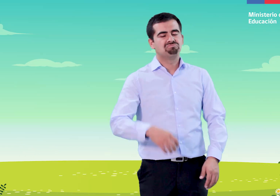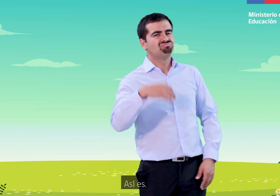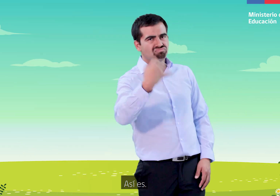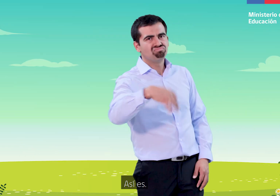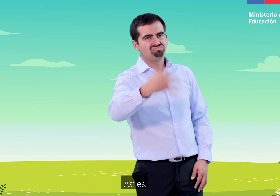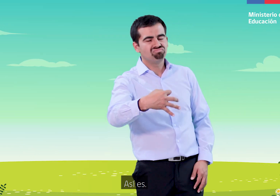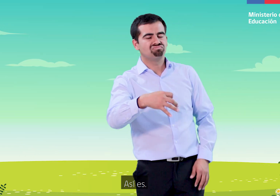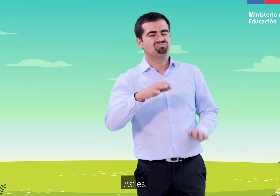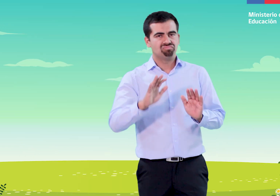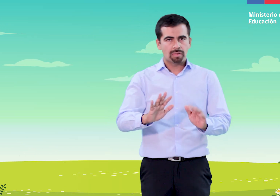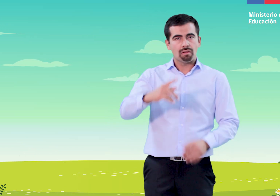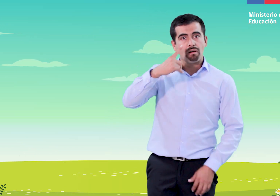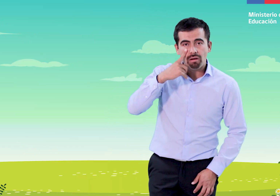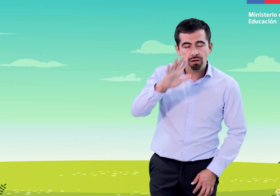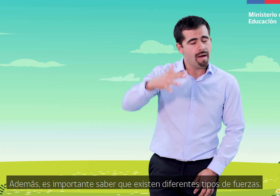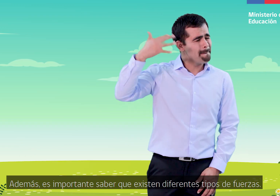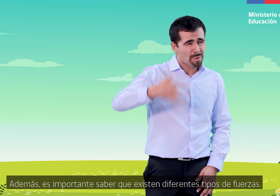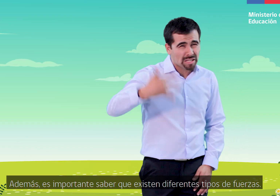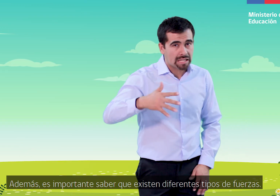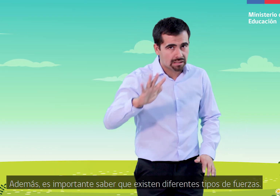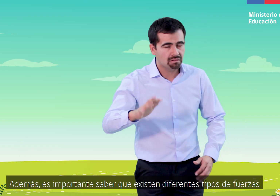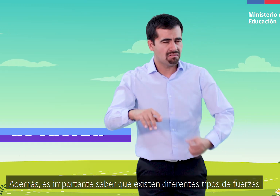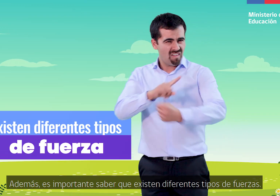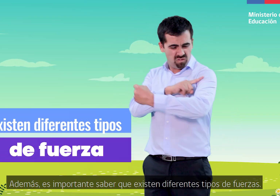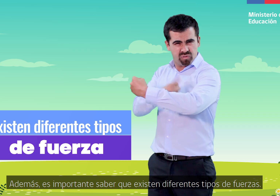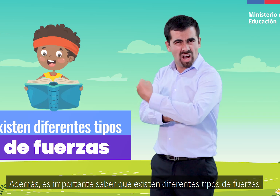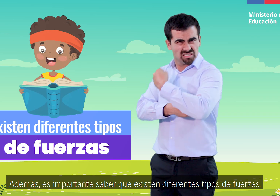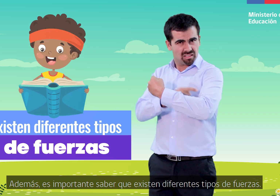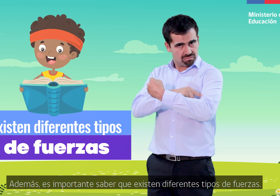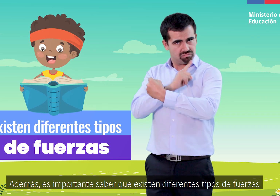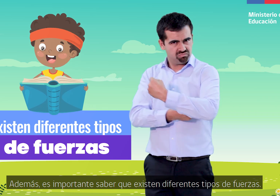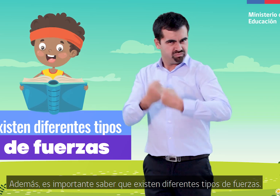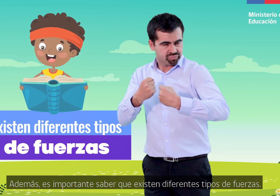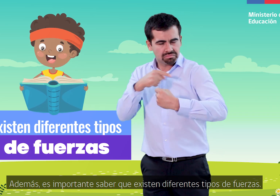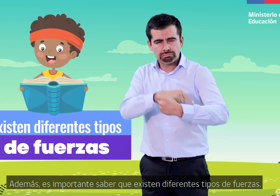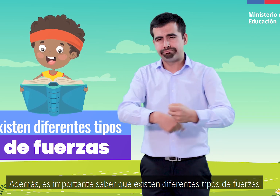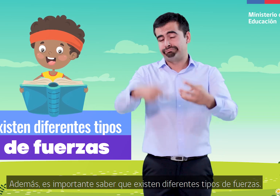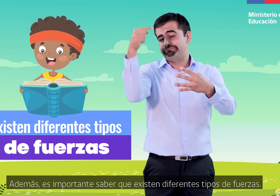Así es. Además, es importante saber que existen diferentes tipos de fuerzas.